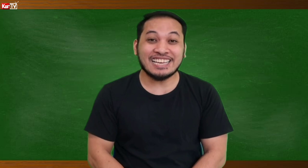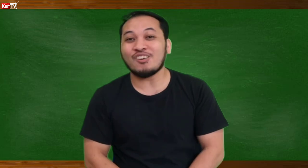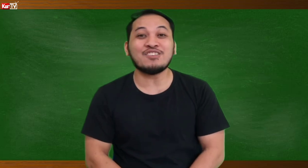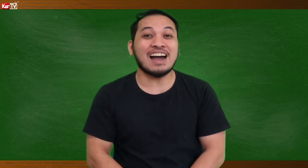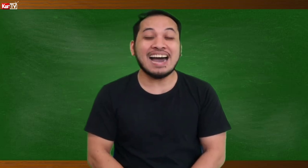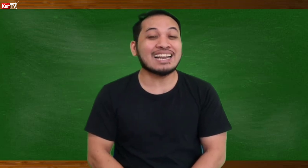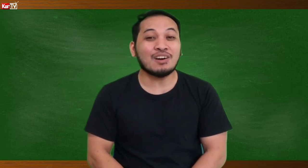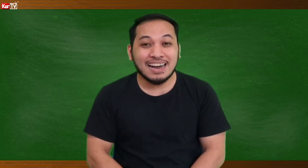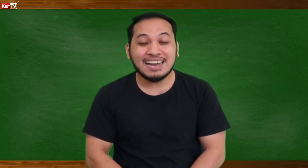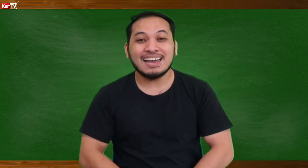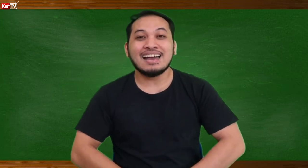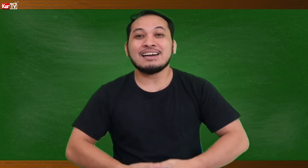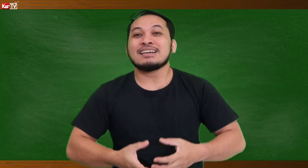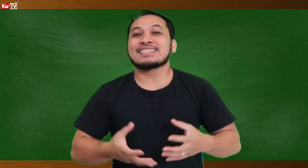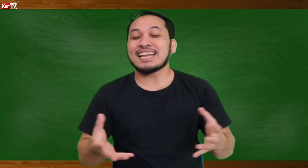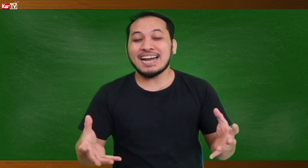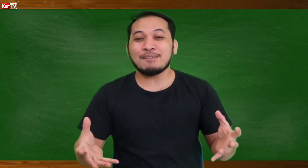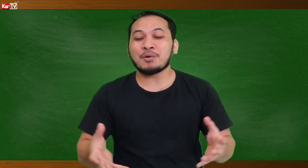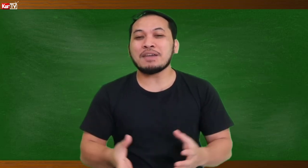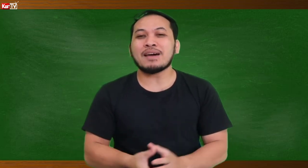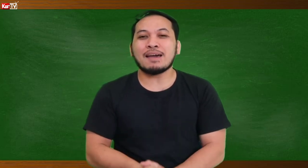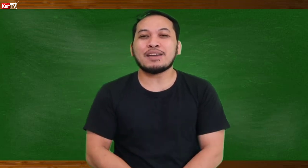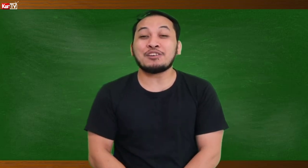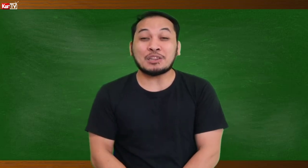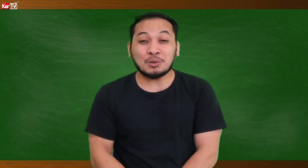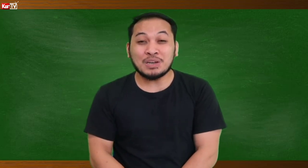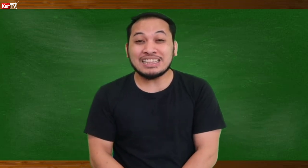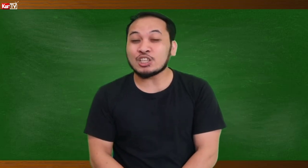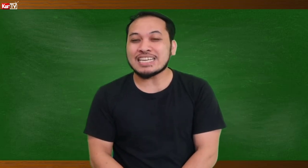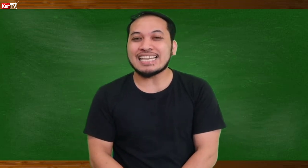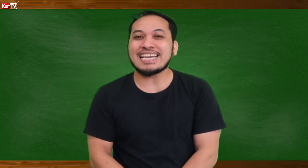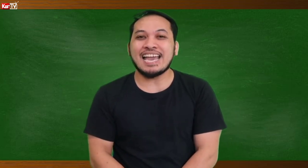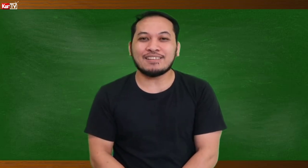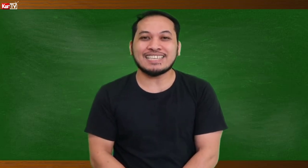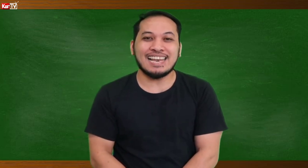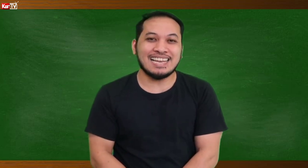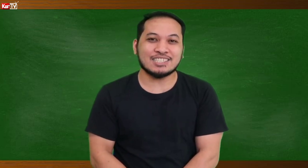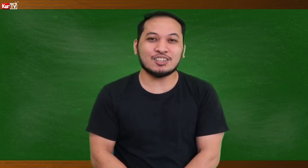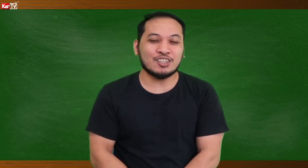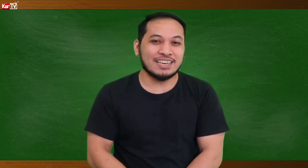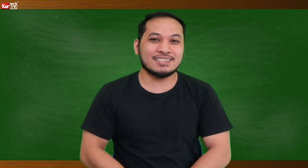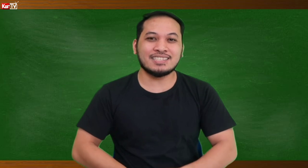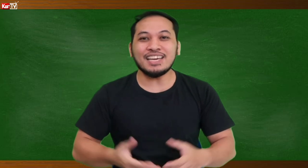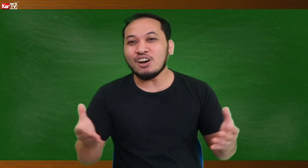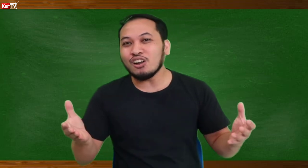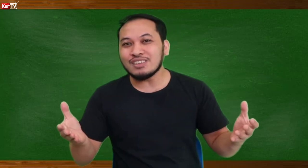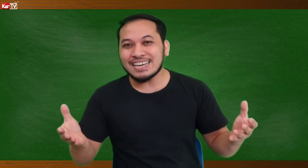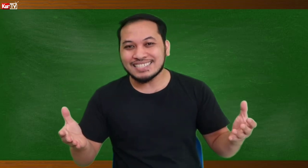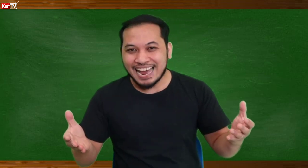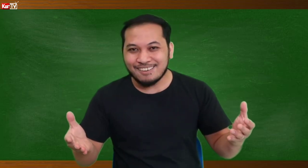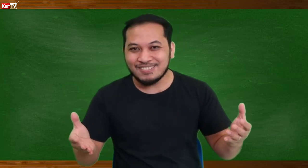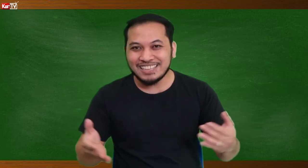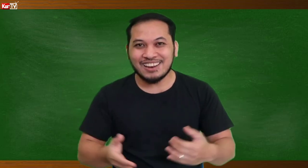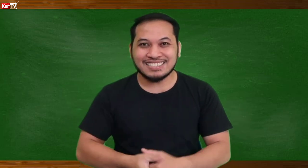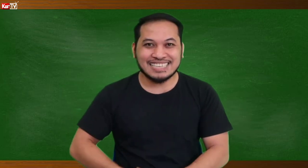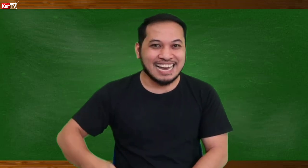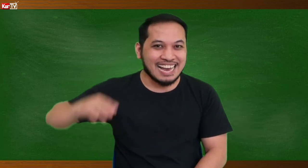ngayong araw ha. Sana nga po ay maraming kayong natutunan dito sa ating FSL lesson today. See you all next time dito lang sa